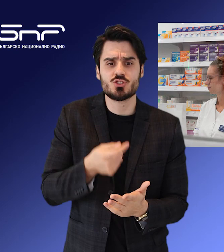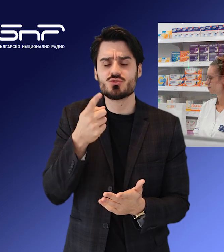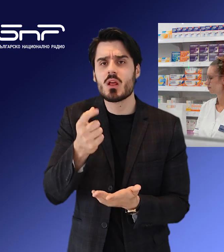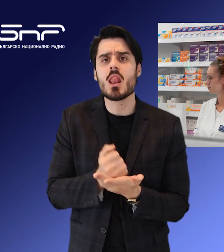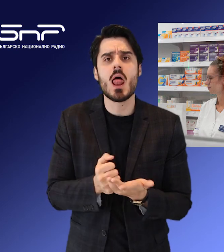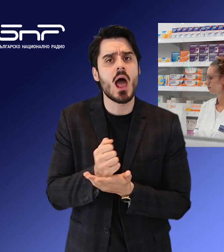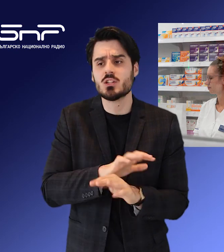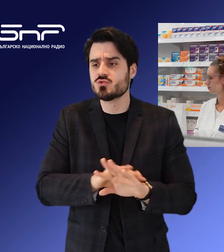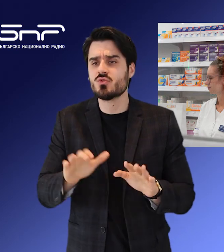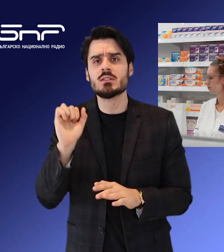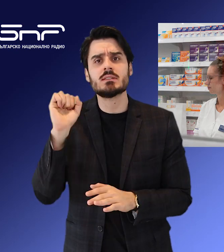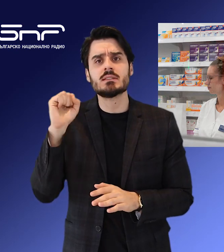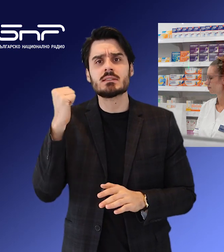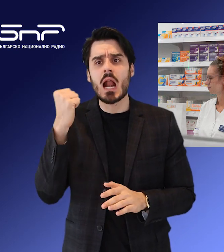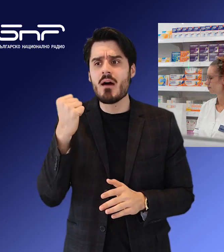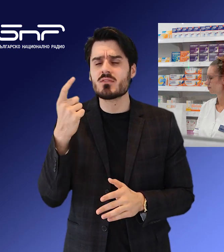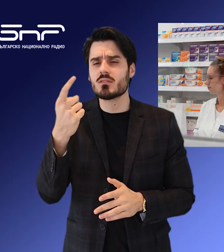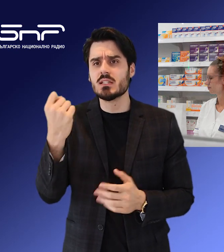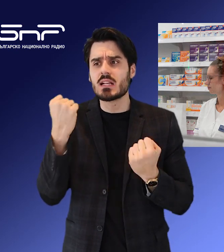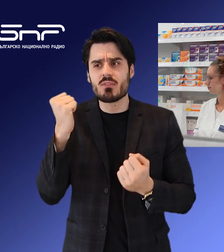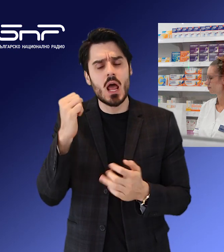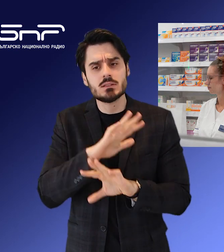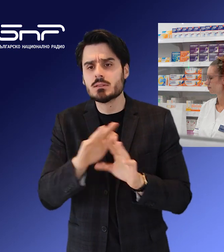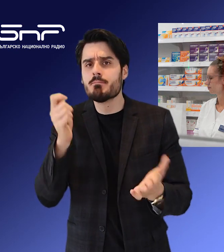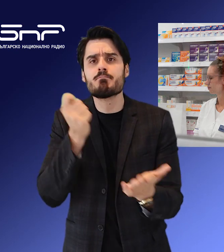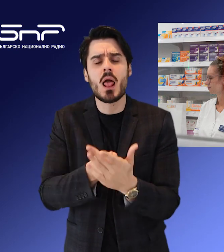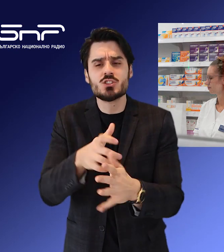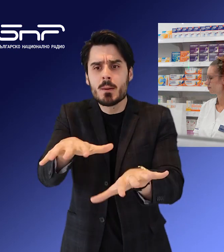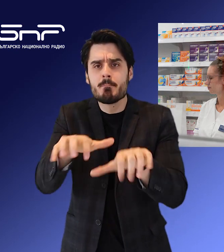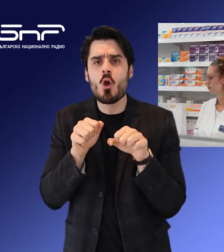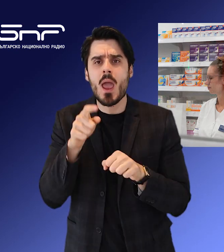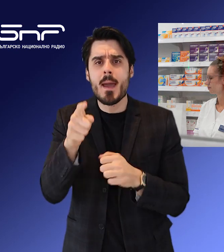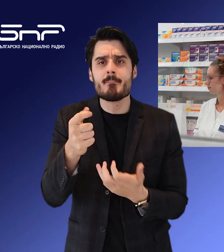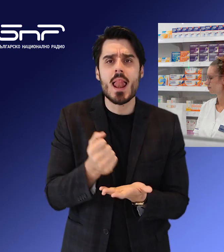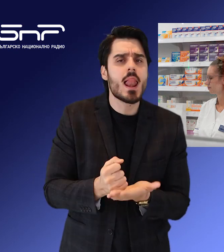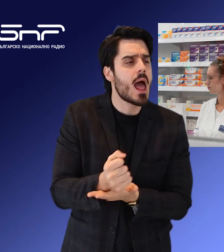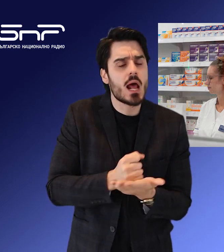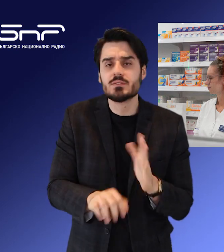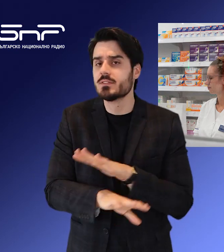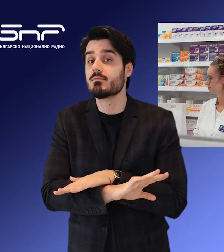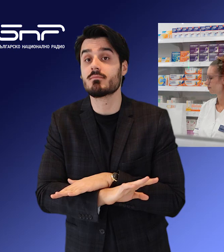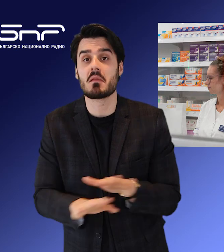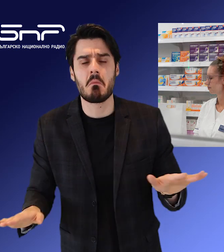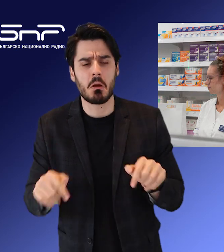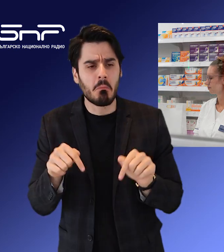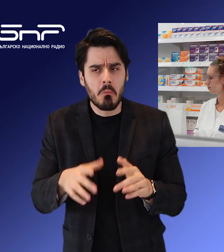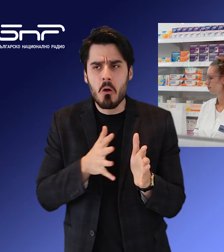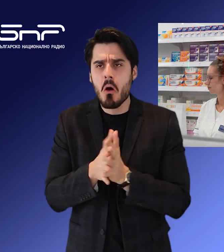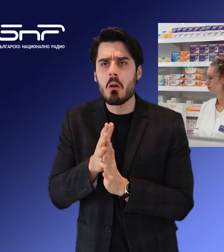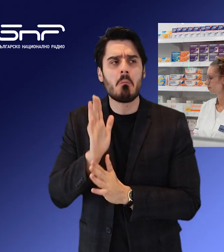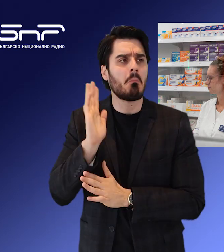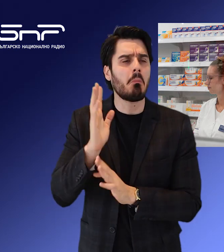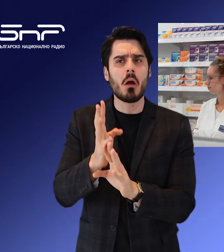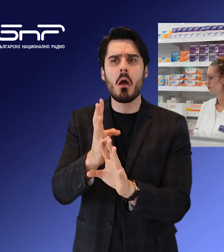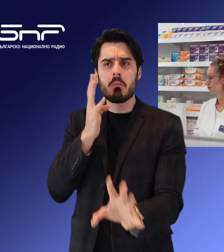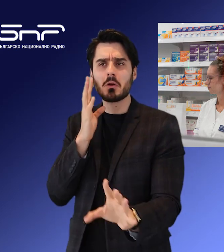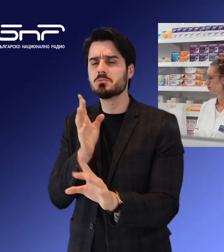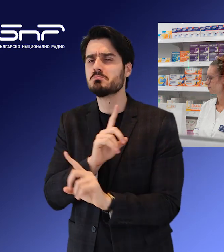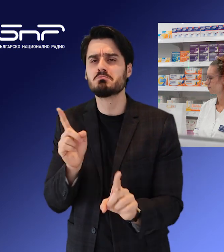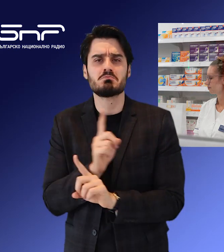изделия, които в момента се заплащат от Здравната каса. Все пак днес нямаше опашки и напрежения в няколко столични аптеки,